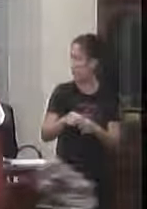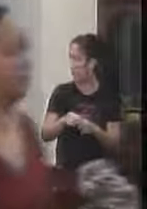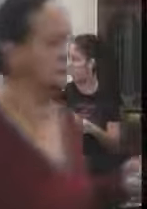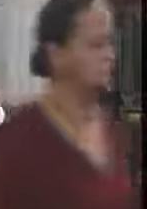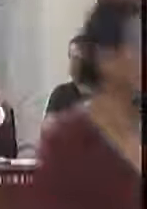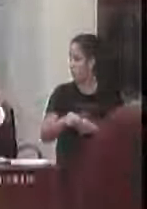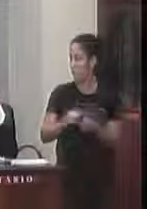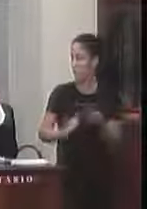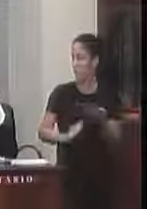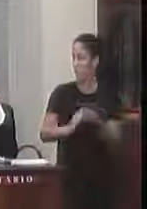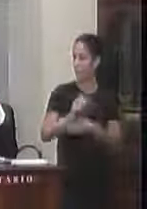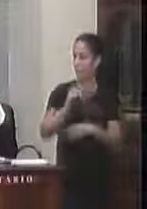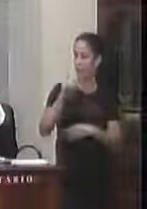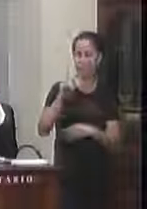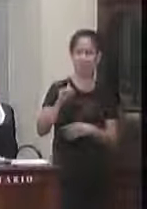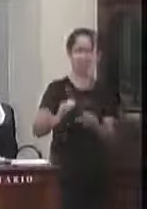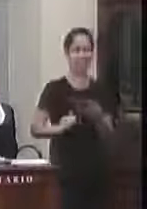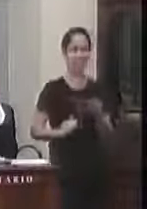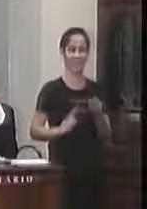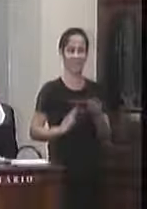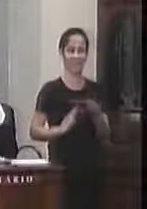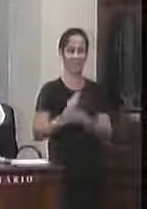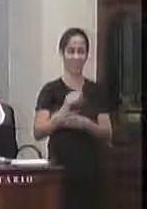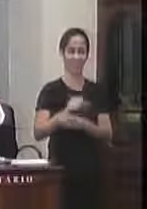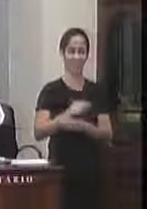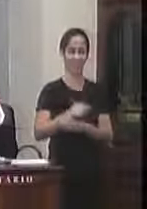David Barbosa de Oliveira